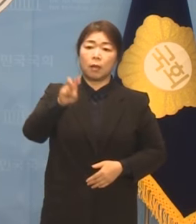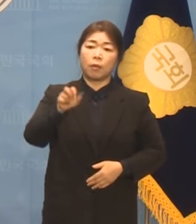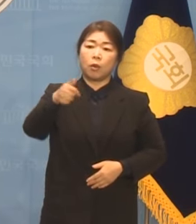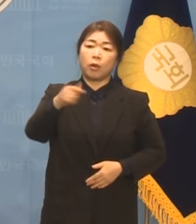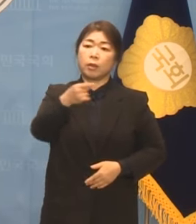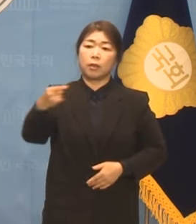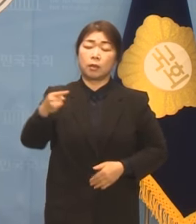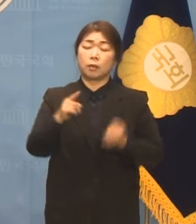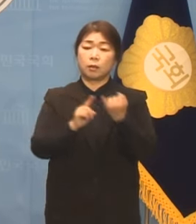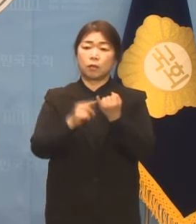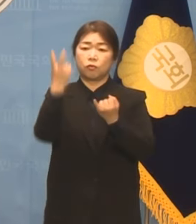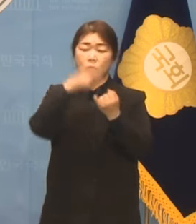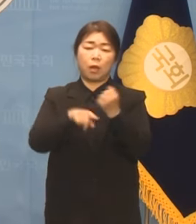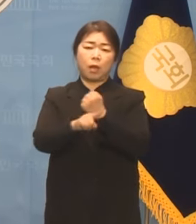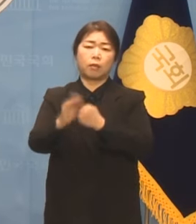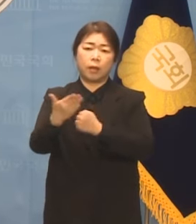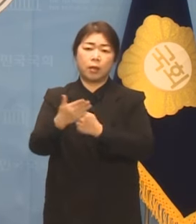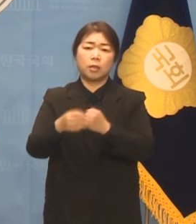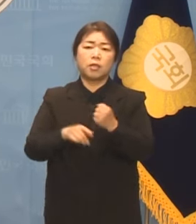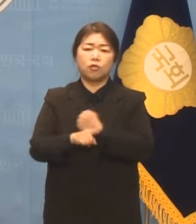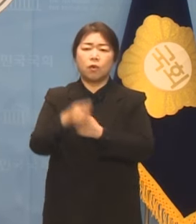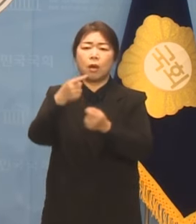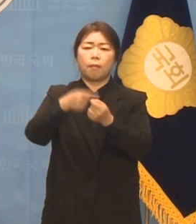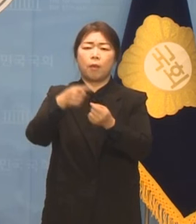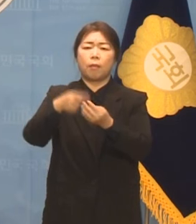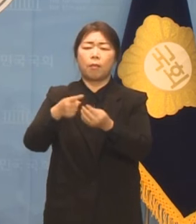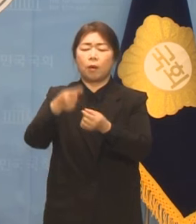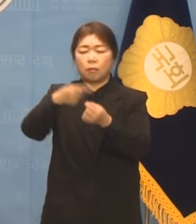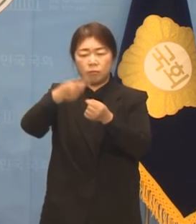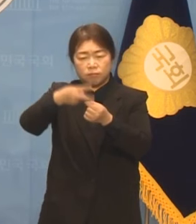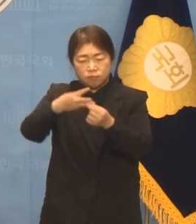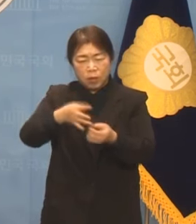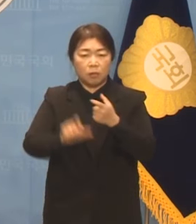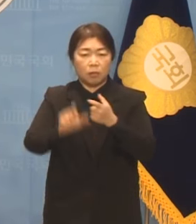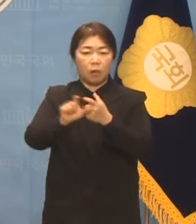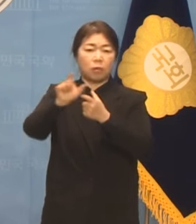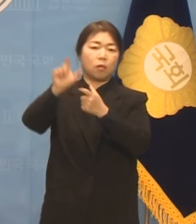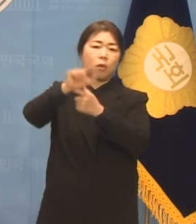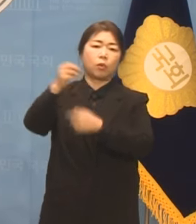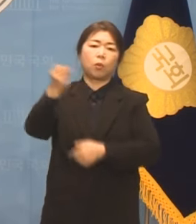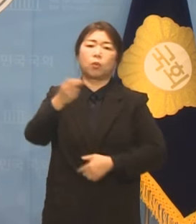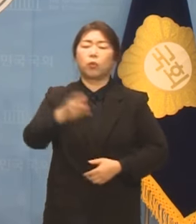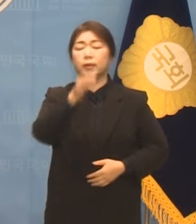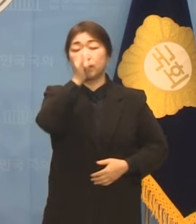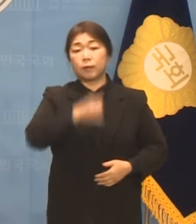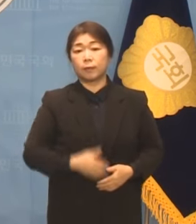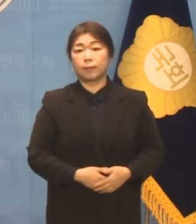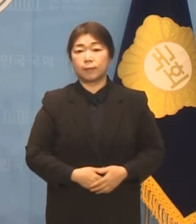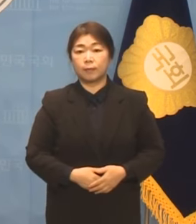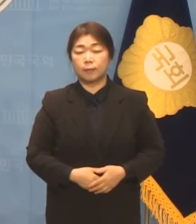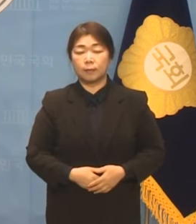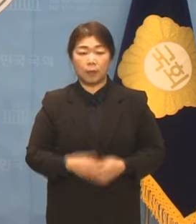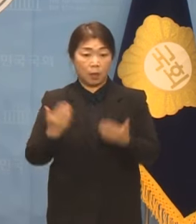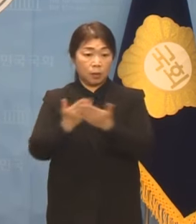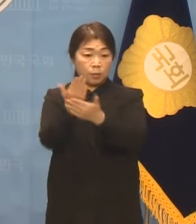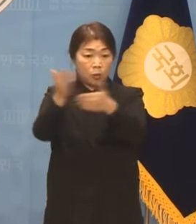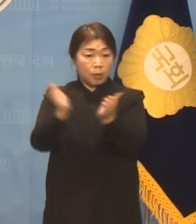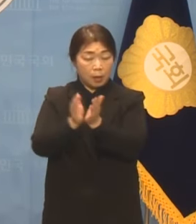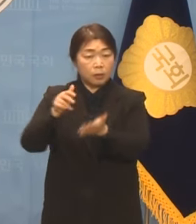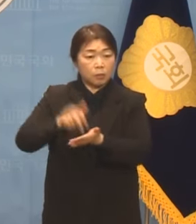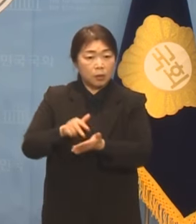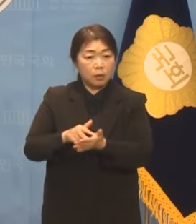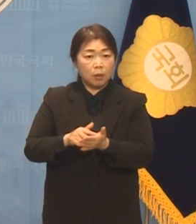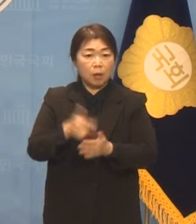수사해야 할 이유가 한둘이 아닙니다. 계속 추가되고 있습니다. 진보당은 김건희를